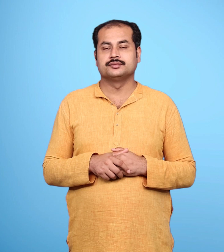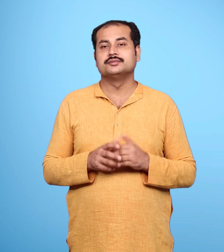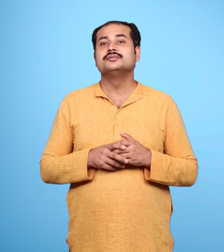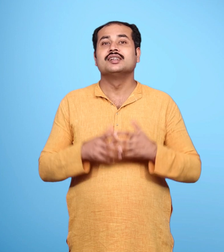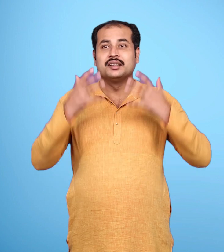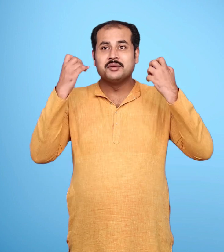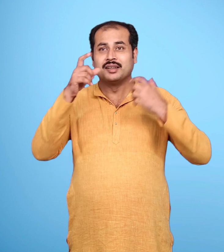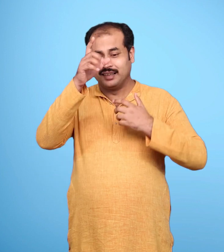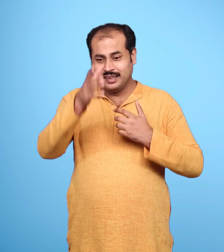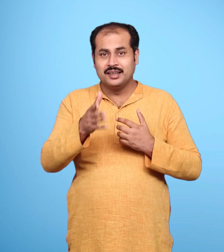पापी रामन